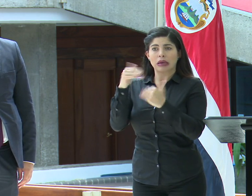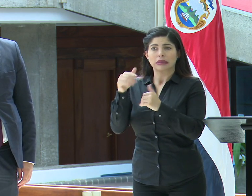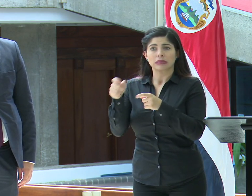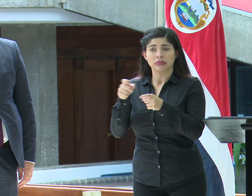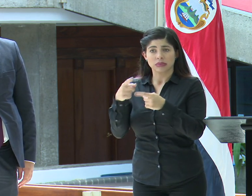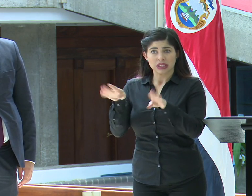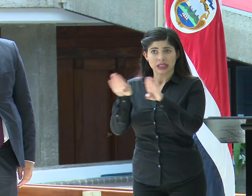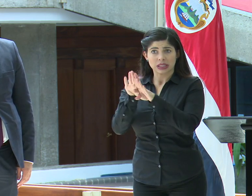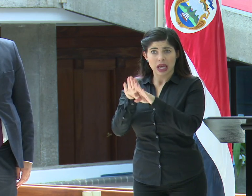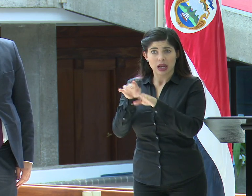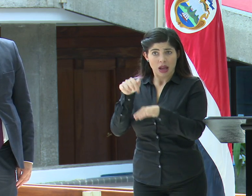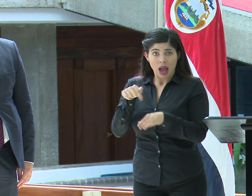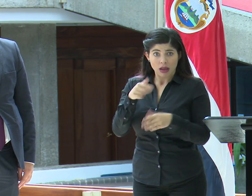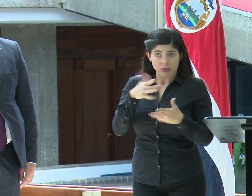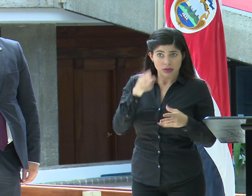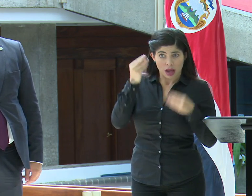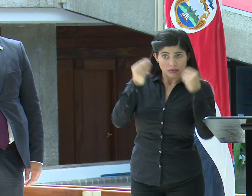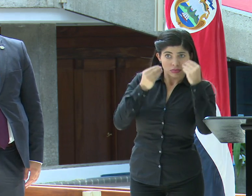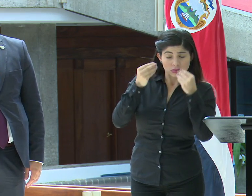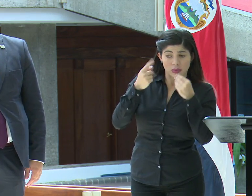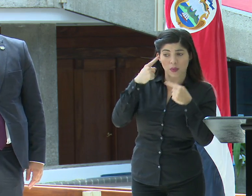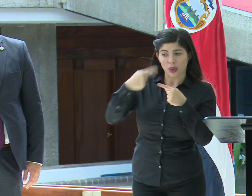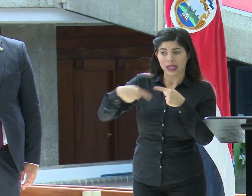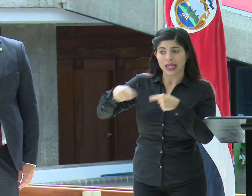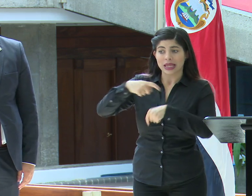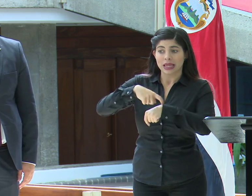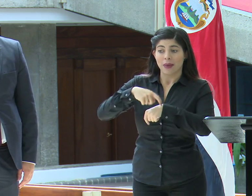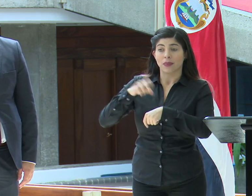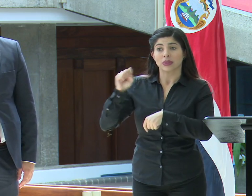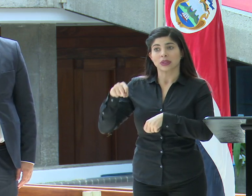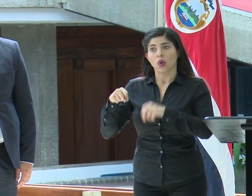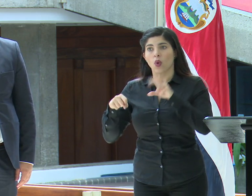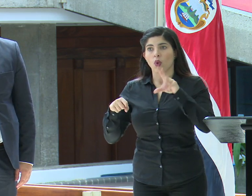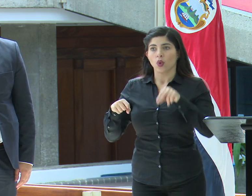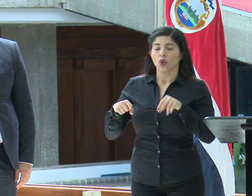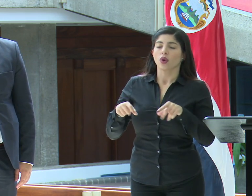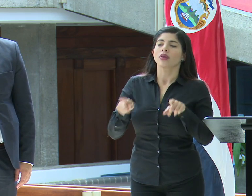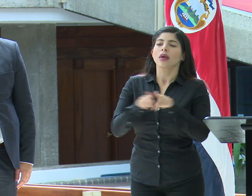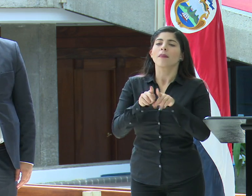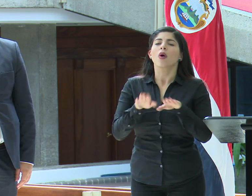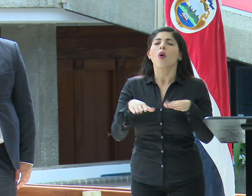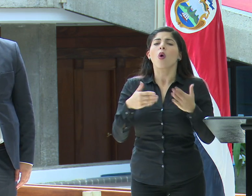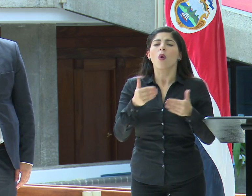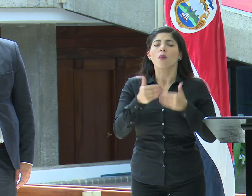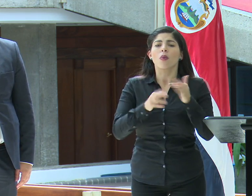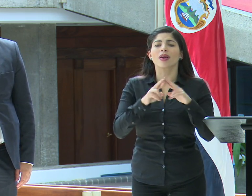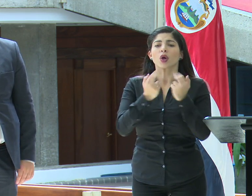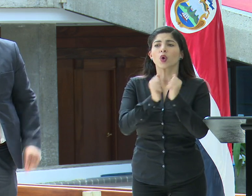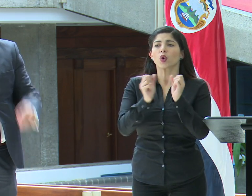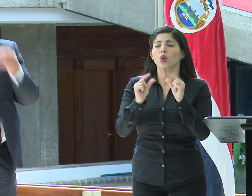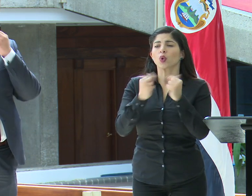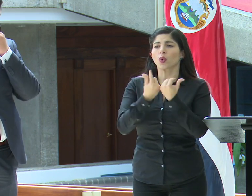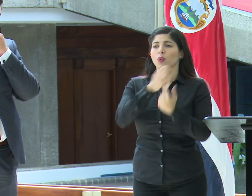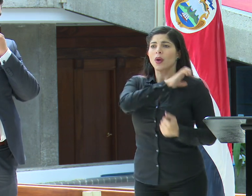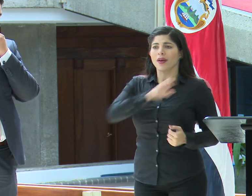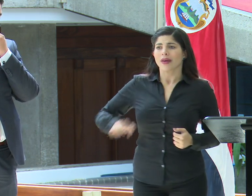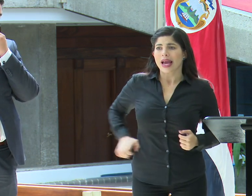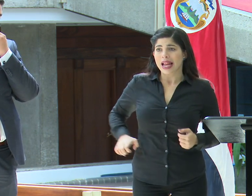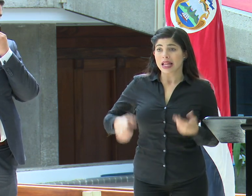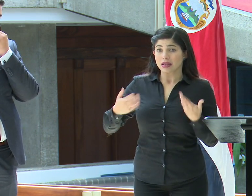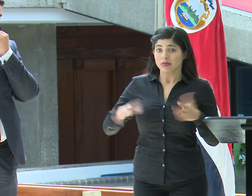de cerrarlas o secarlas durante este tiempo o no, cómo fue la reunión con el grupo evangélico, si han tomado